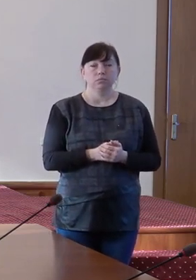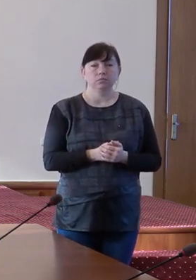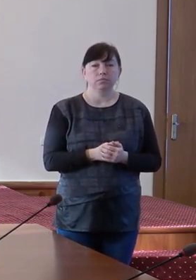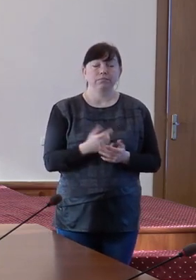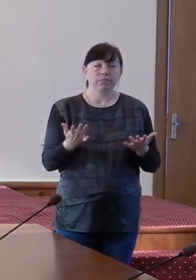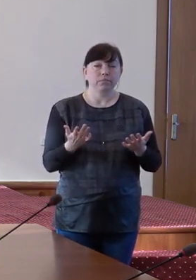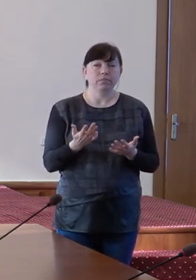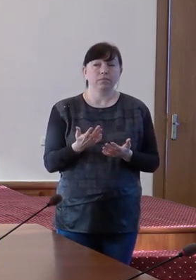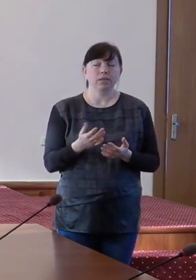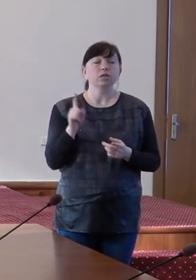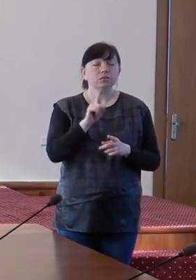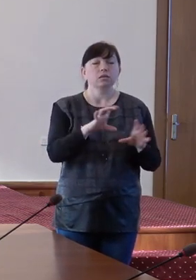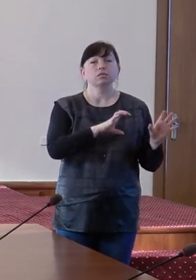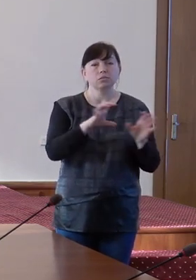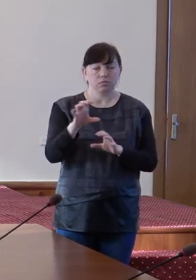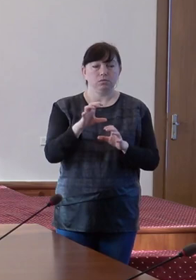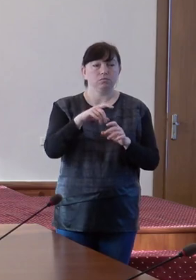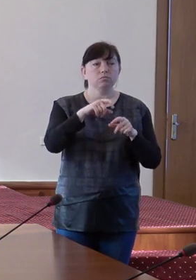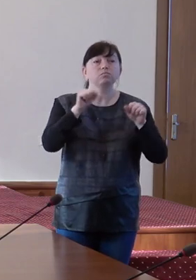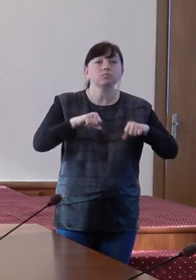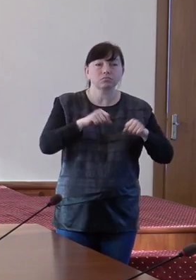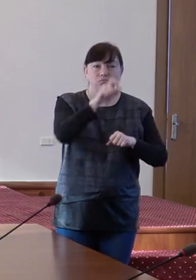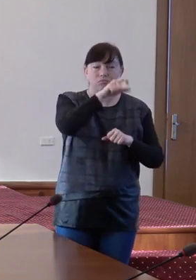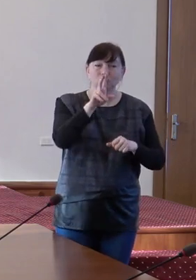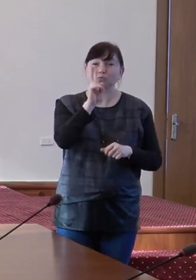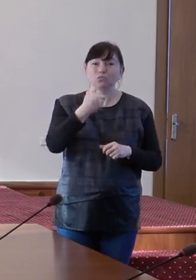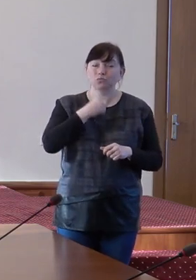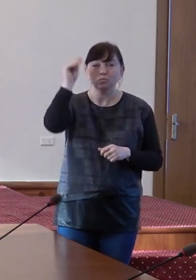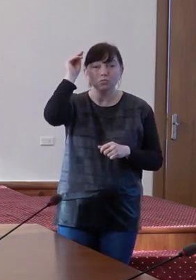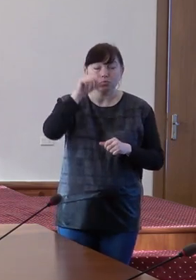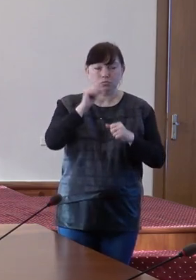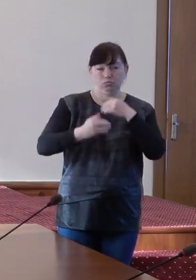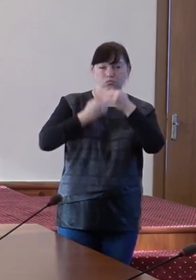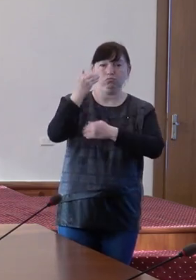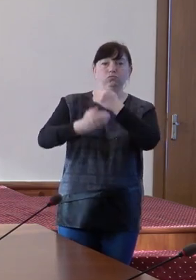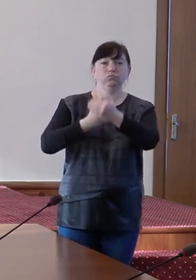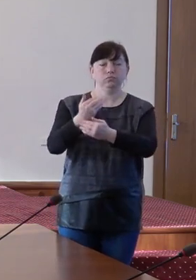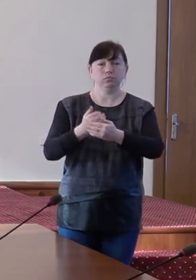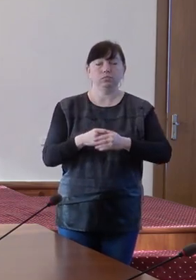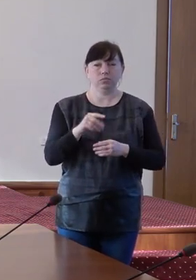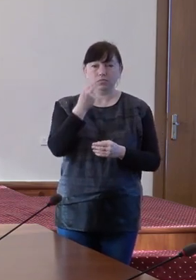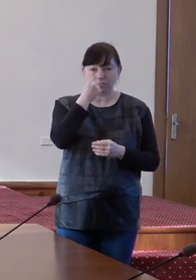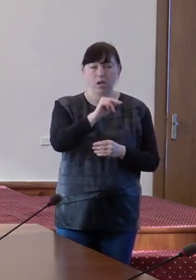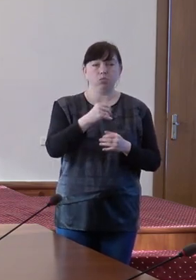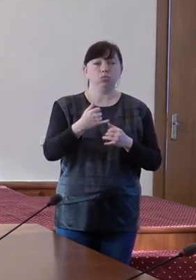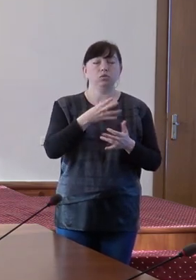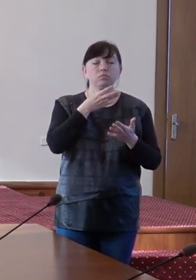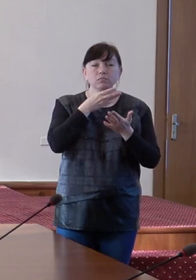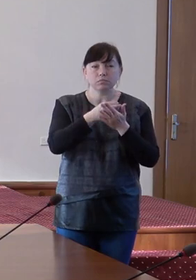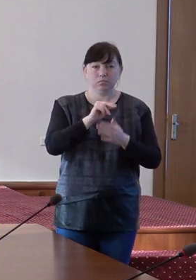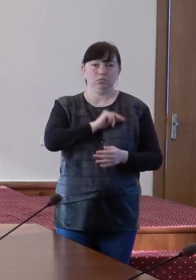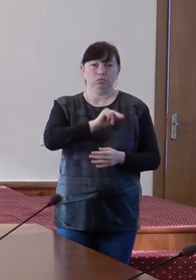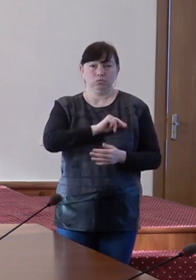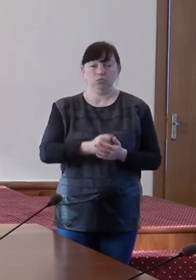Deci, să asigurăm accesul la instruiri pentru asistență sociali, pentru că ei se poate face cât mai bine munca.